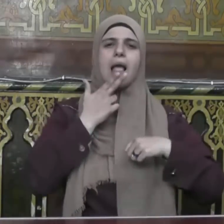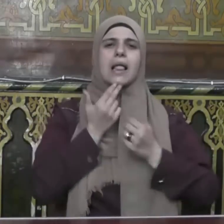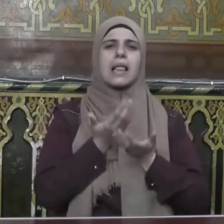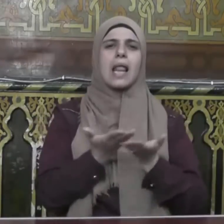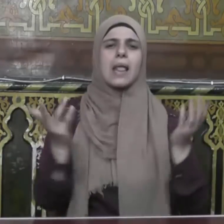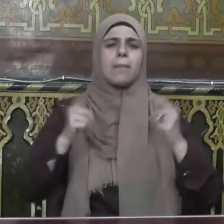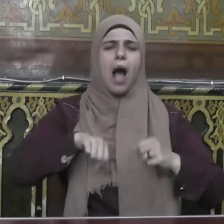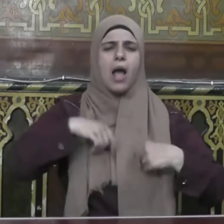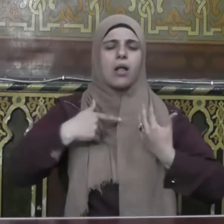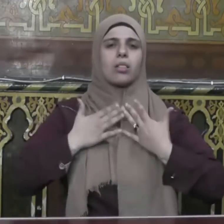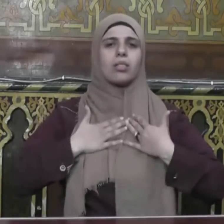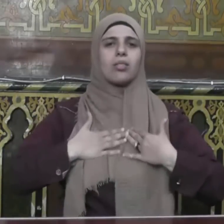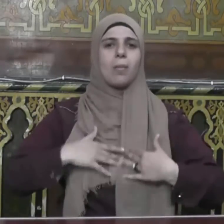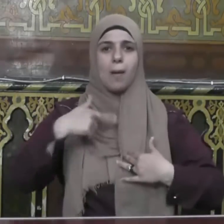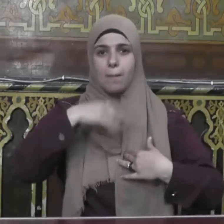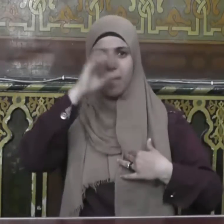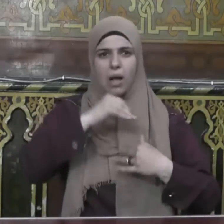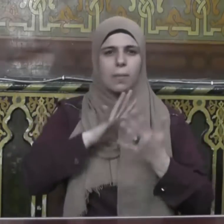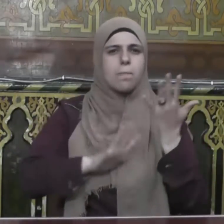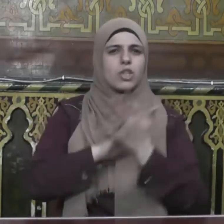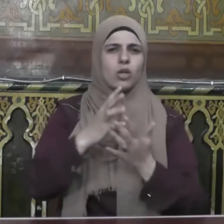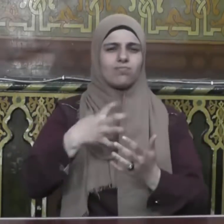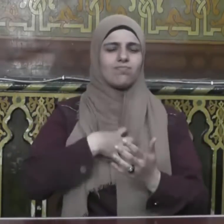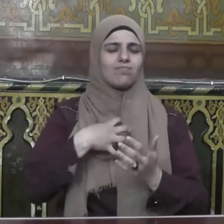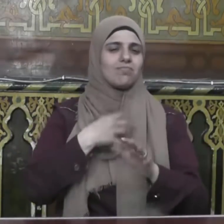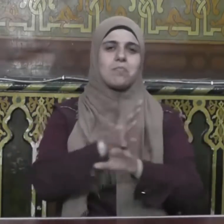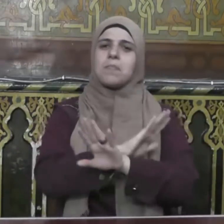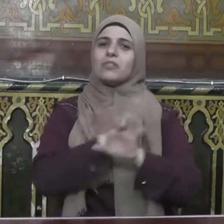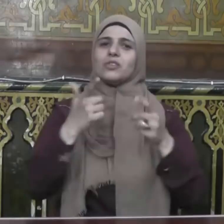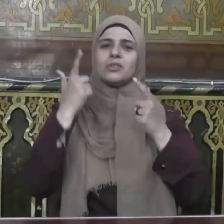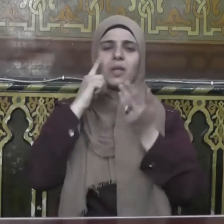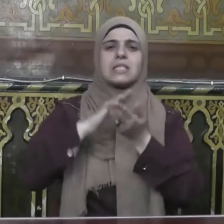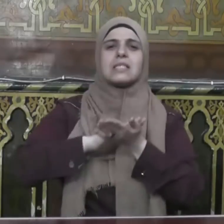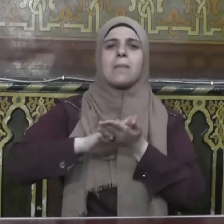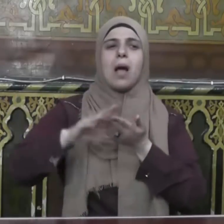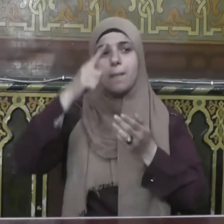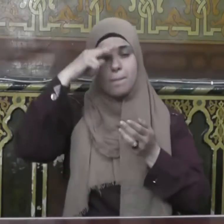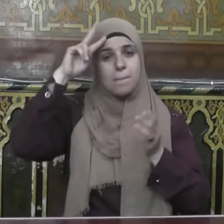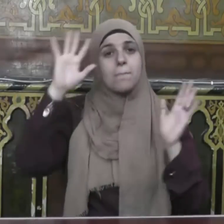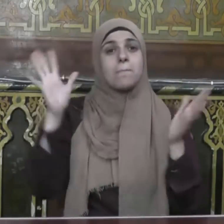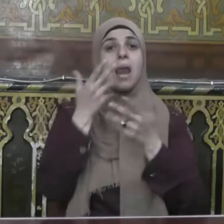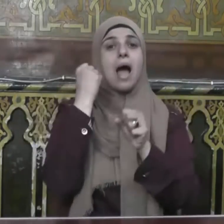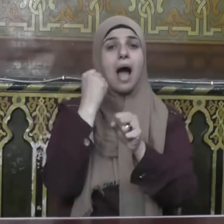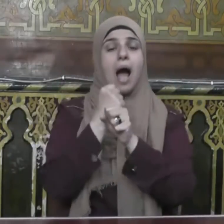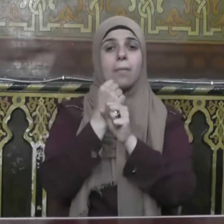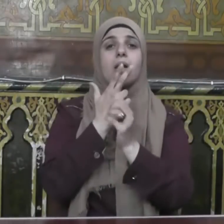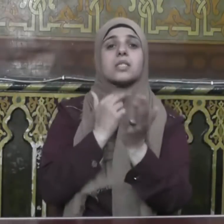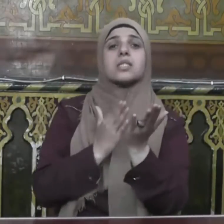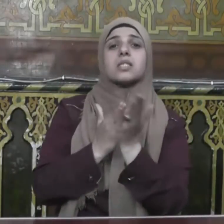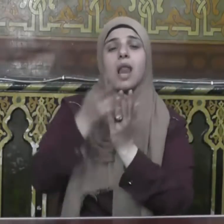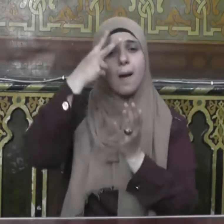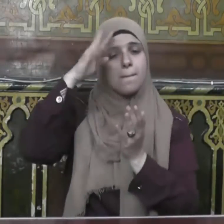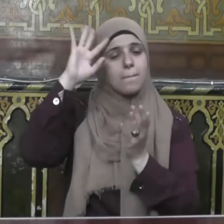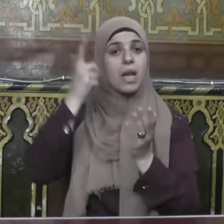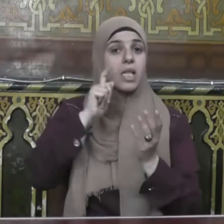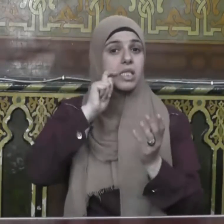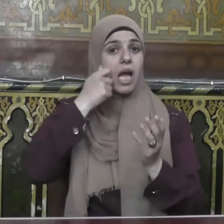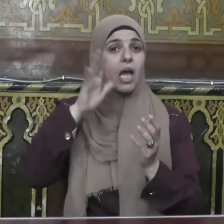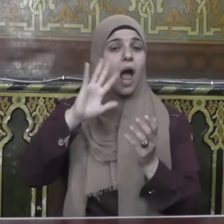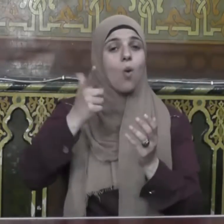لا تتحقق إلا به يقول تعالى من عمل صالحا من ذكر أو أنثى وهو مؤمن